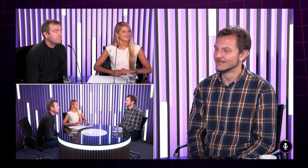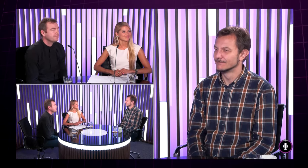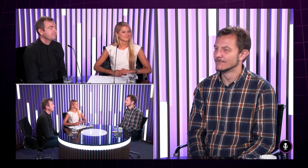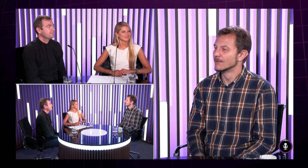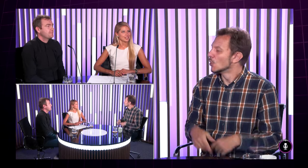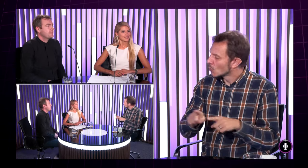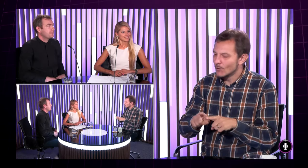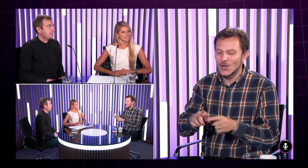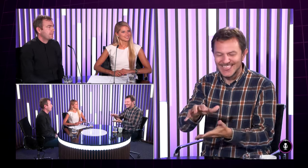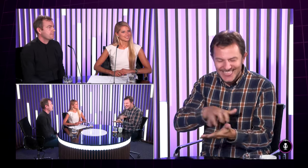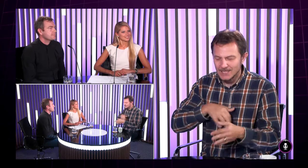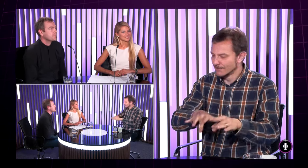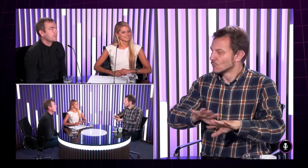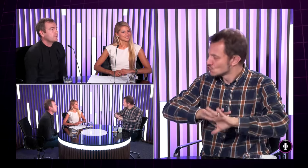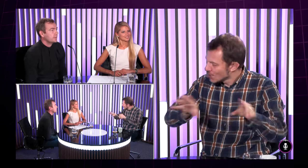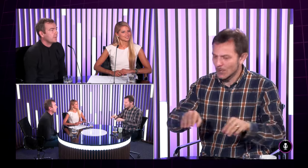to môj prejav